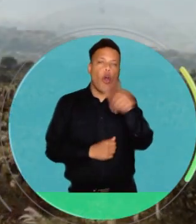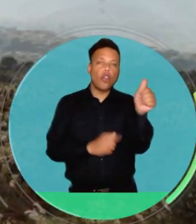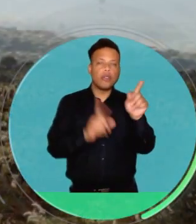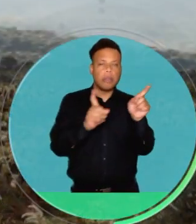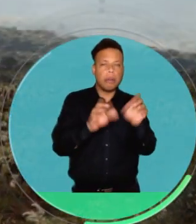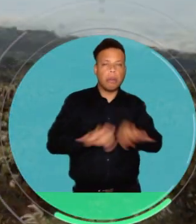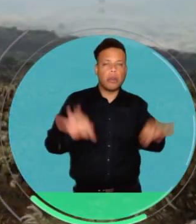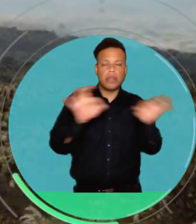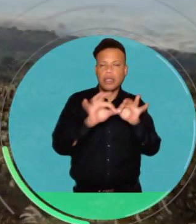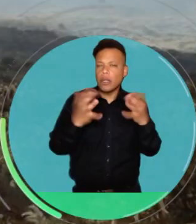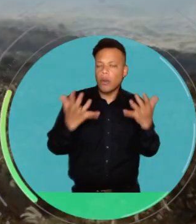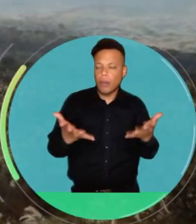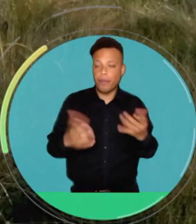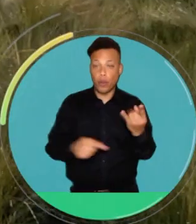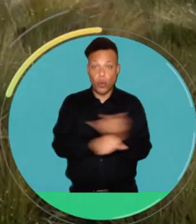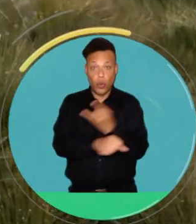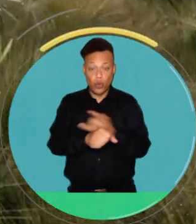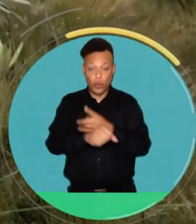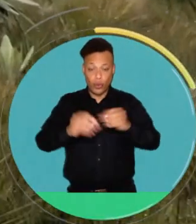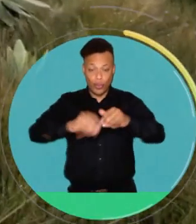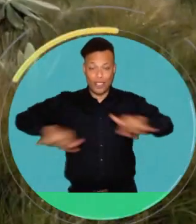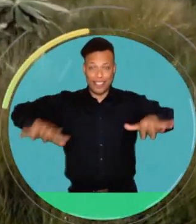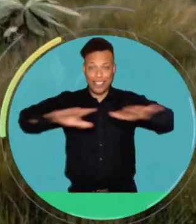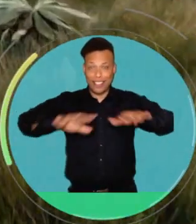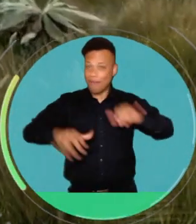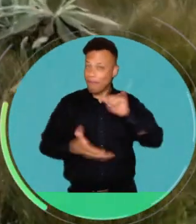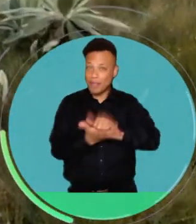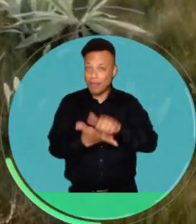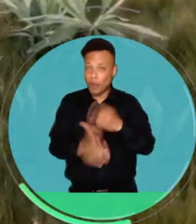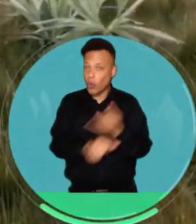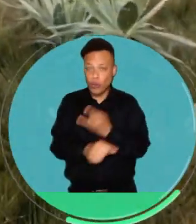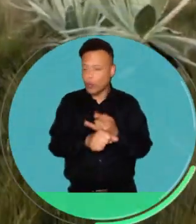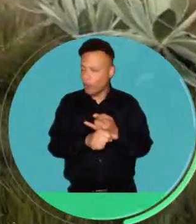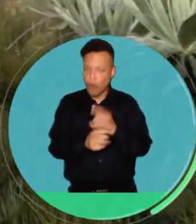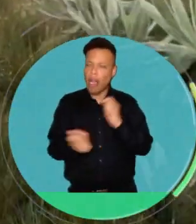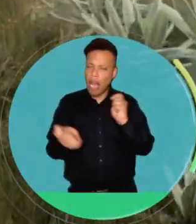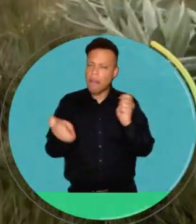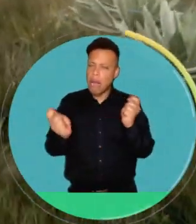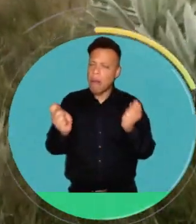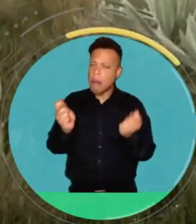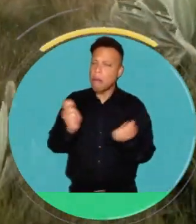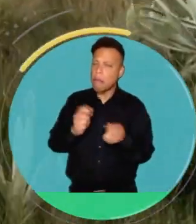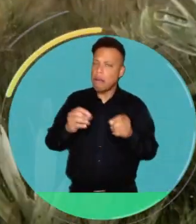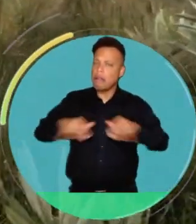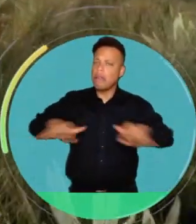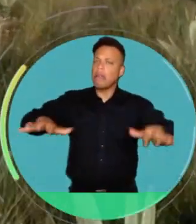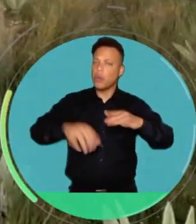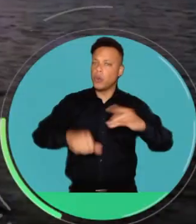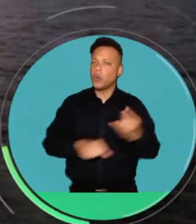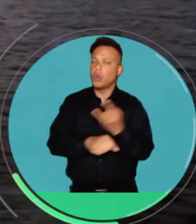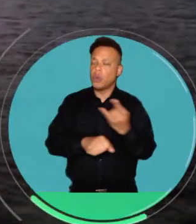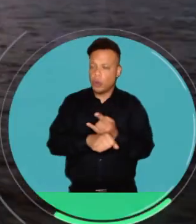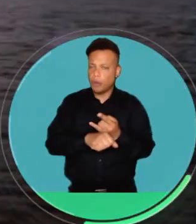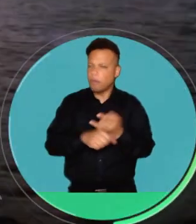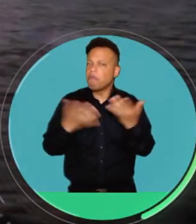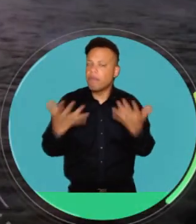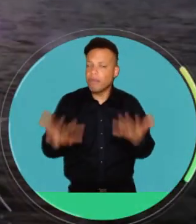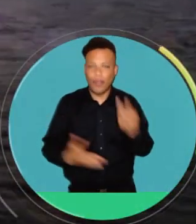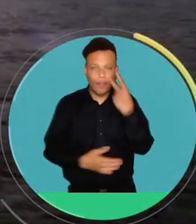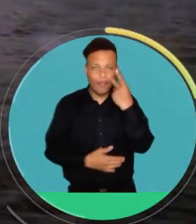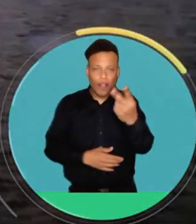Otro tema también que es importante es ver cómo el uso del suelo ha ido cambiando, cómo realmente